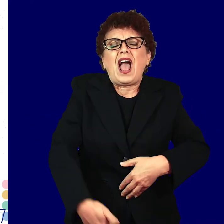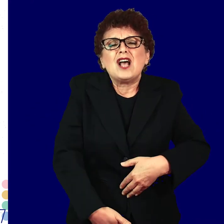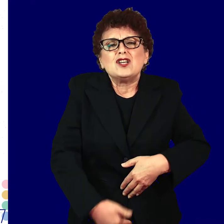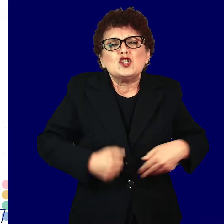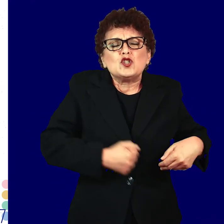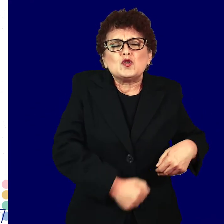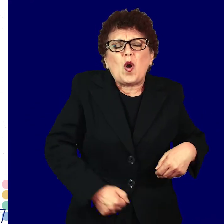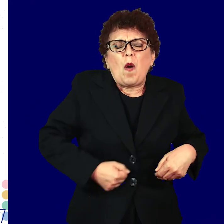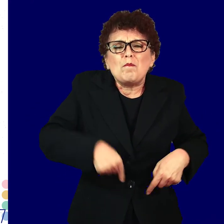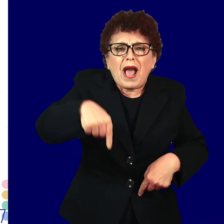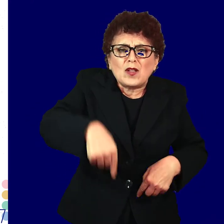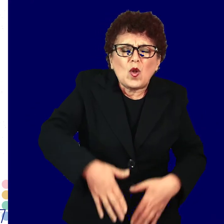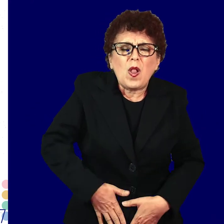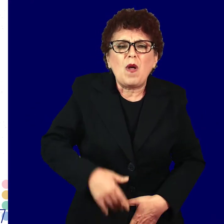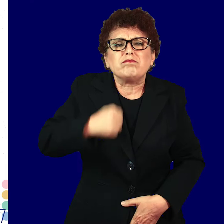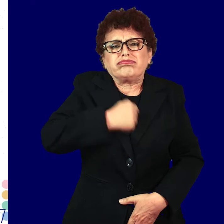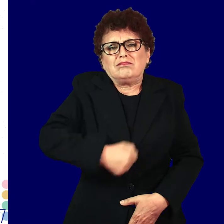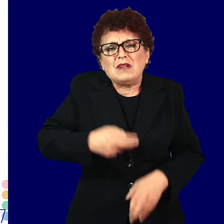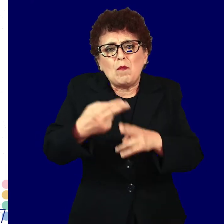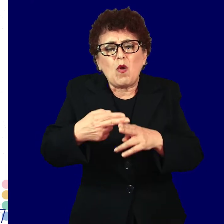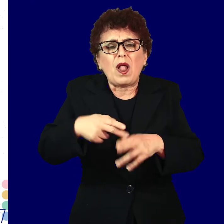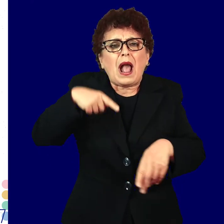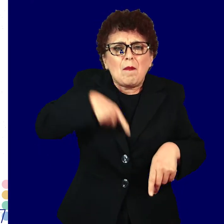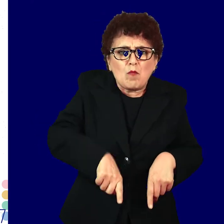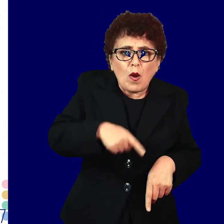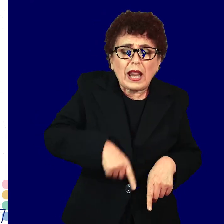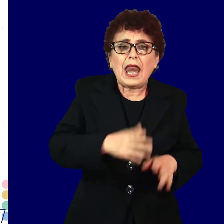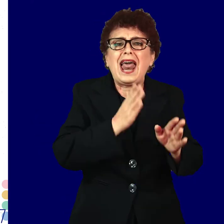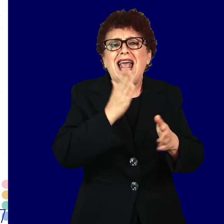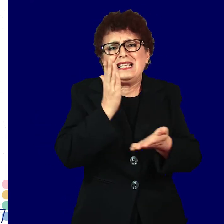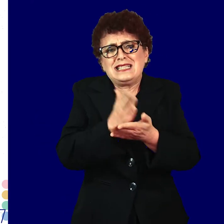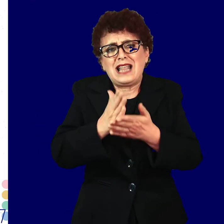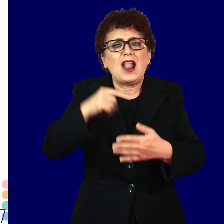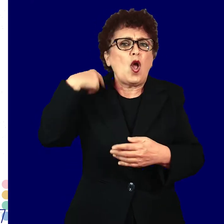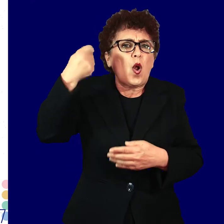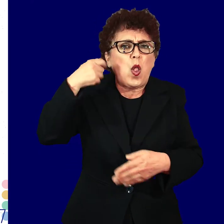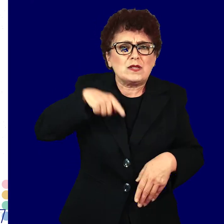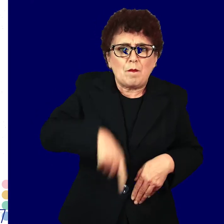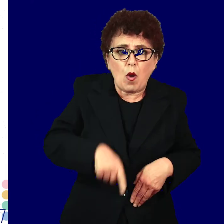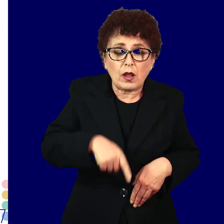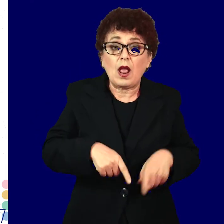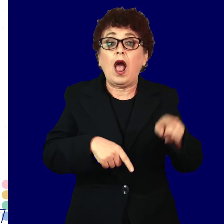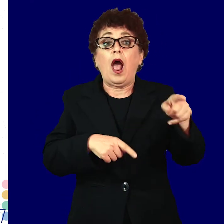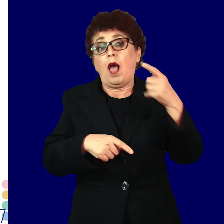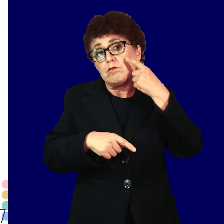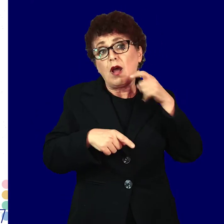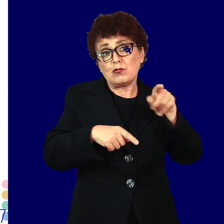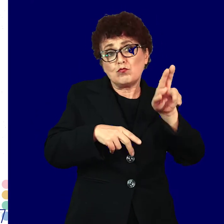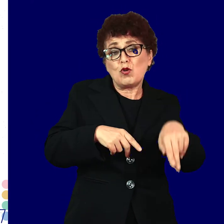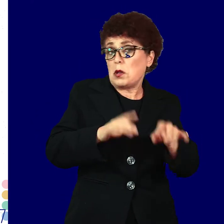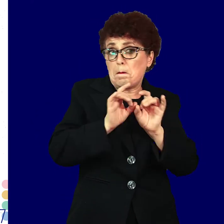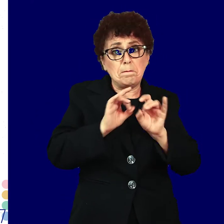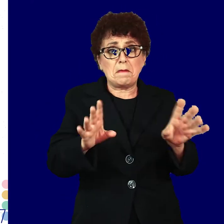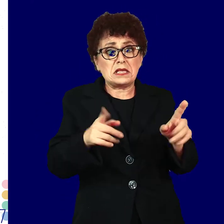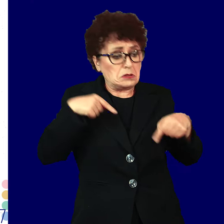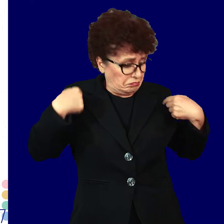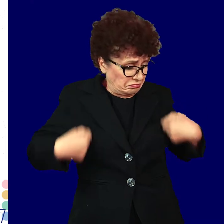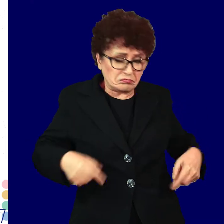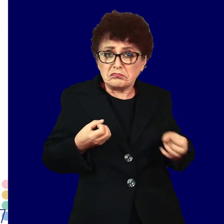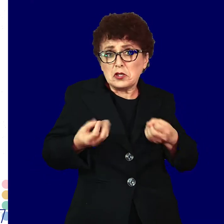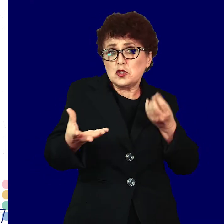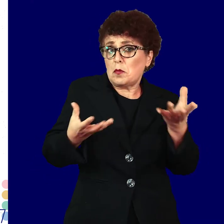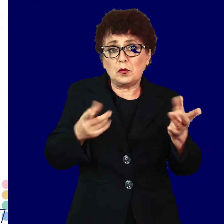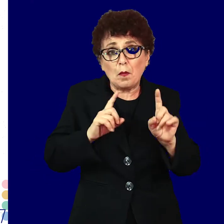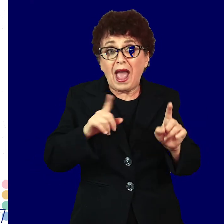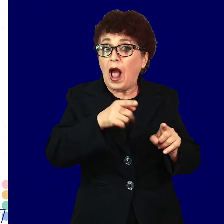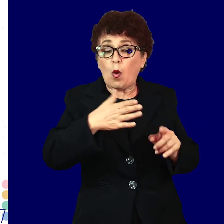на стомакот, болка при мокрење или пак почесто мокрење. И кај мажите може да нема симптоми, но доколку ги